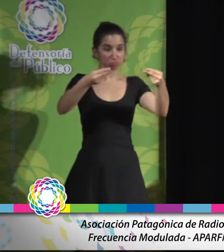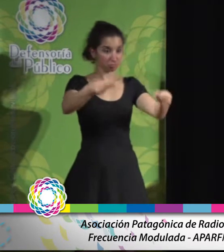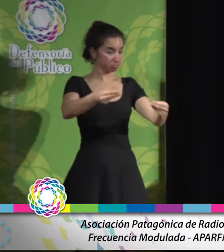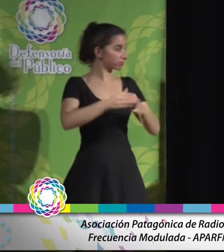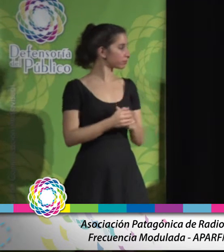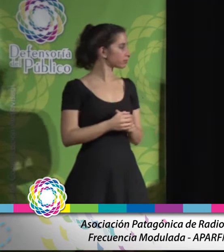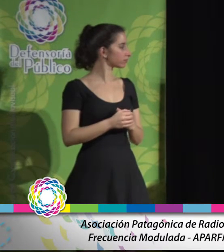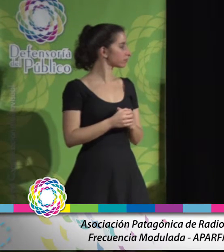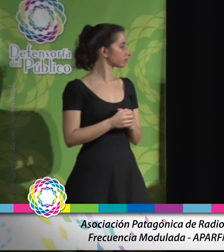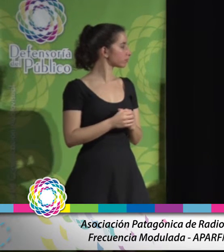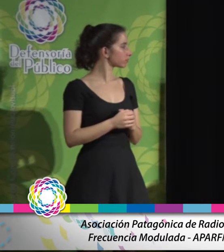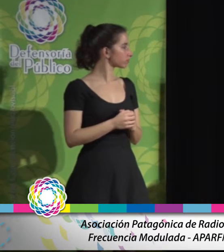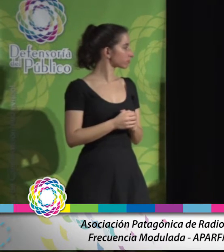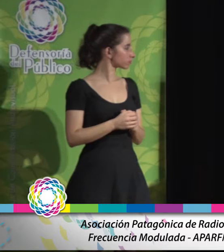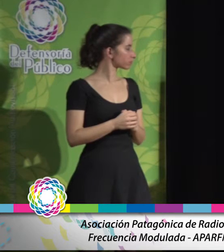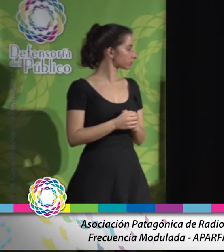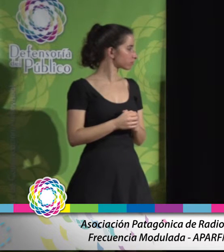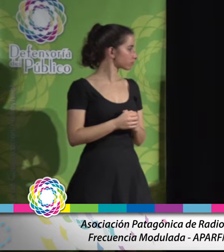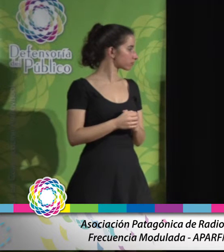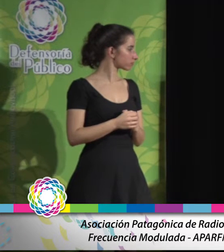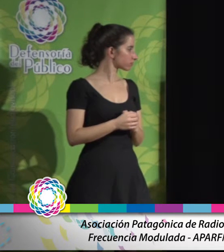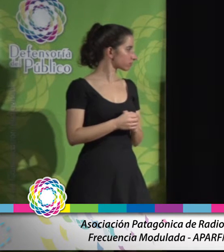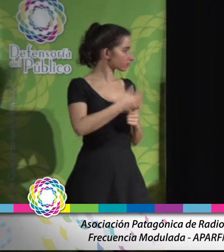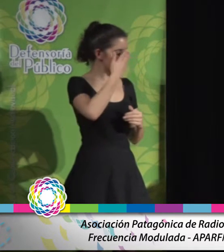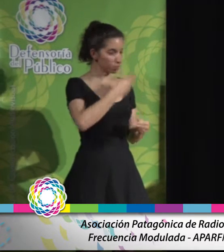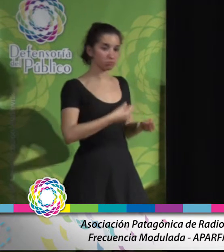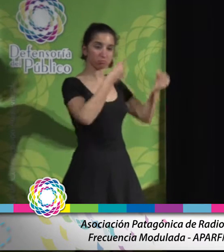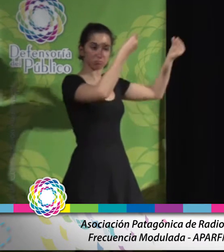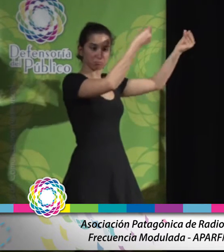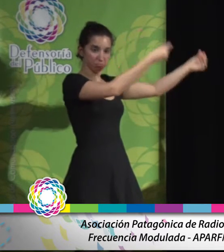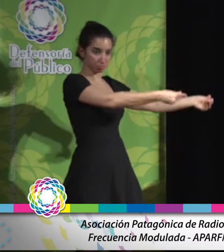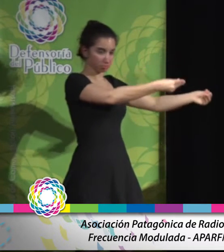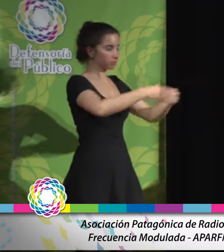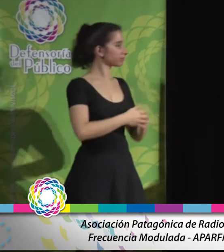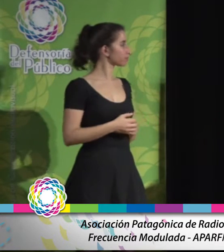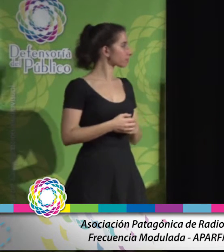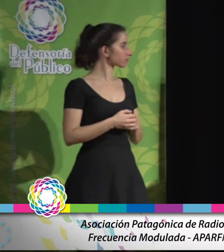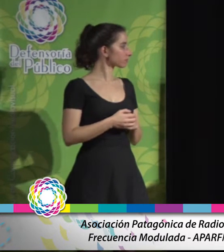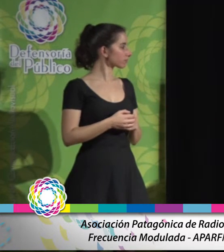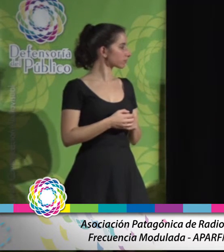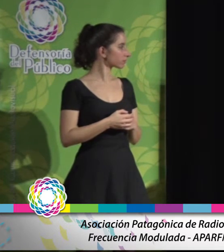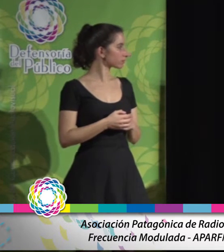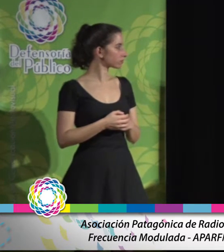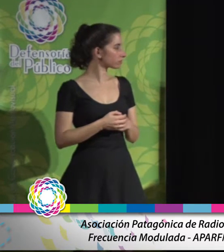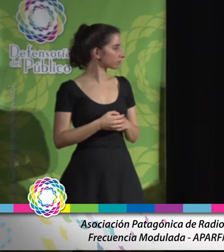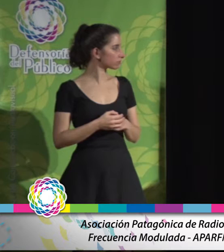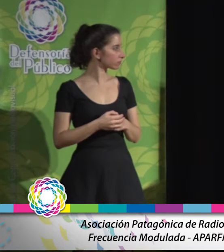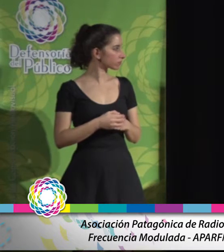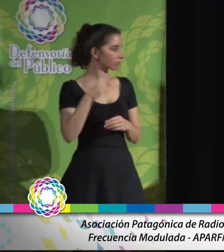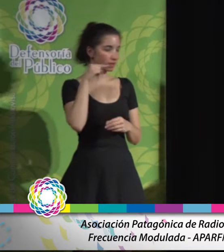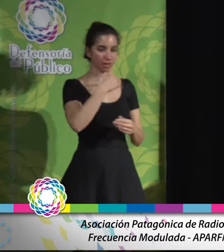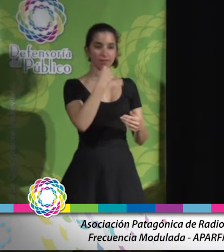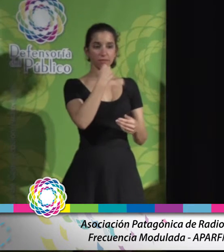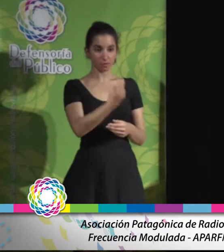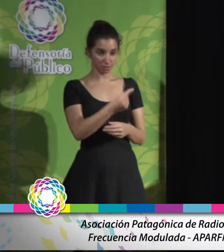una ponencia pública para que se lo va a entregar a la defensora del público, y dice que esta ponencia está